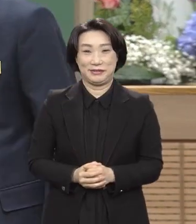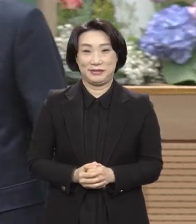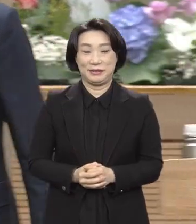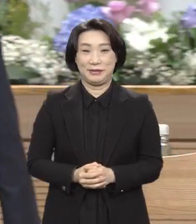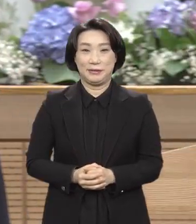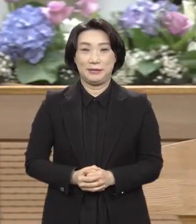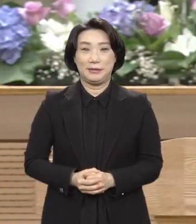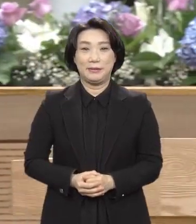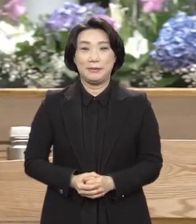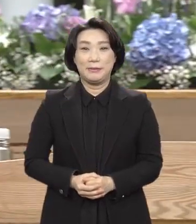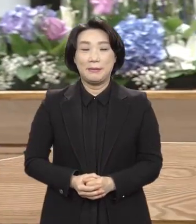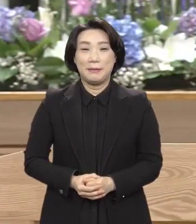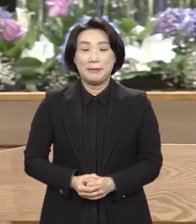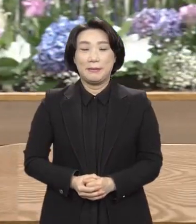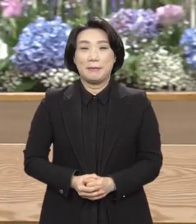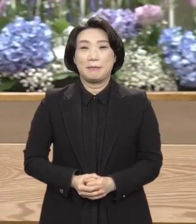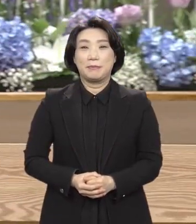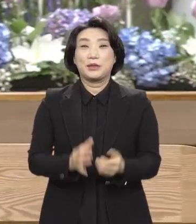많은 사람들이